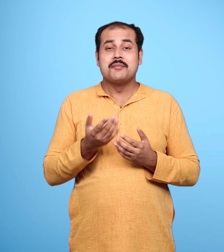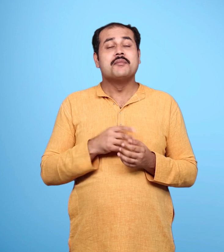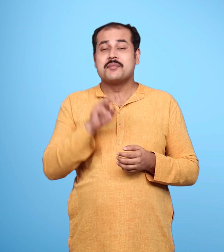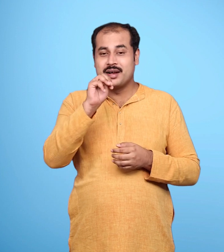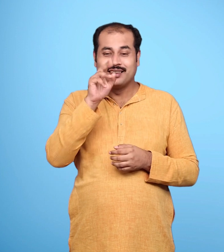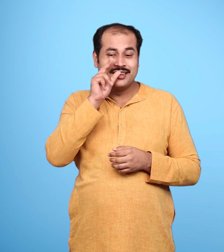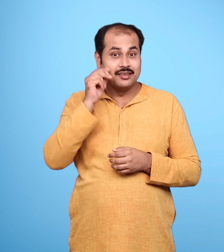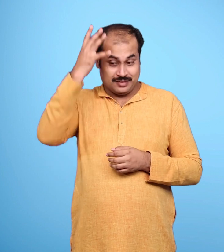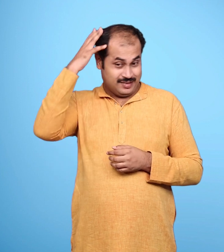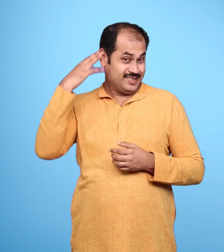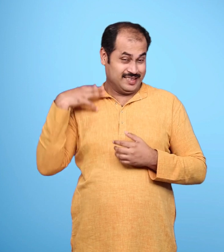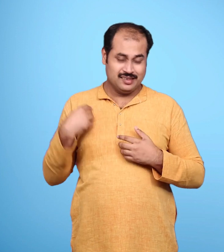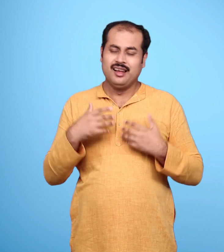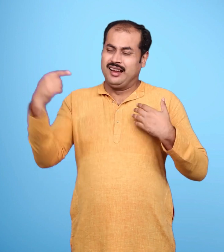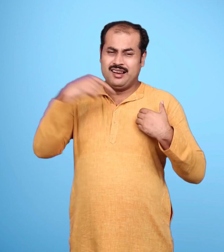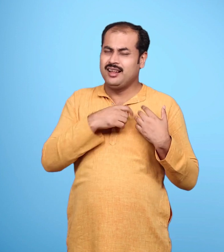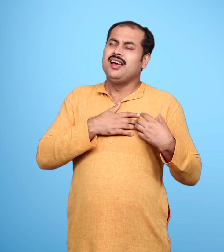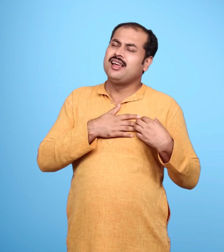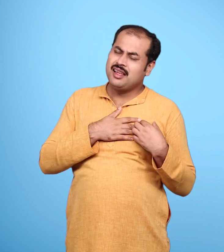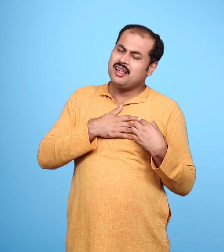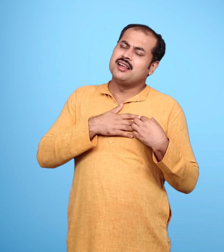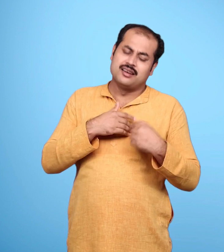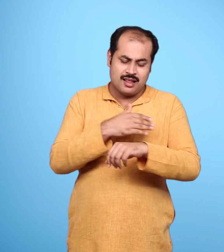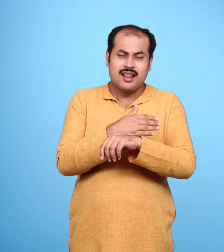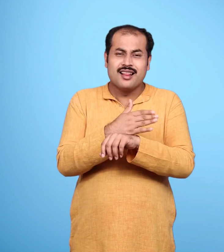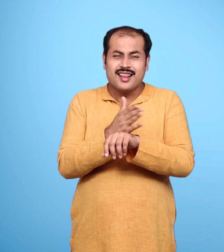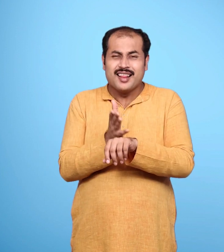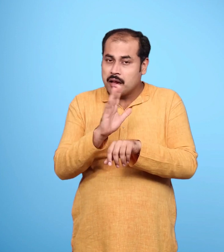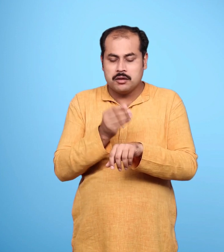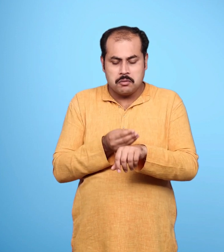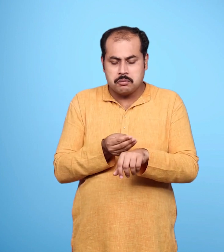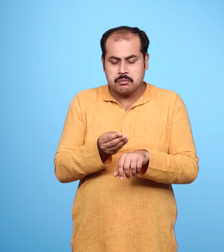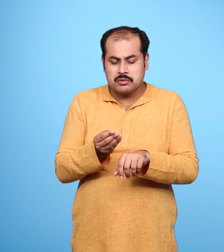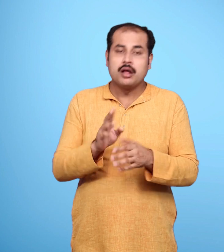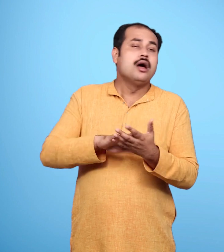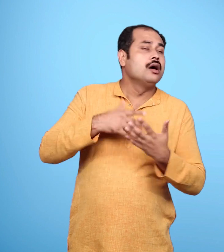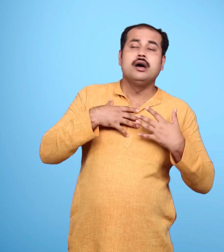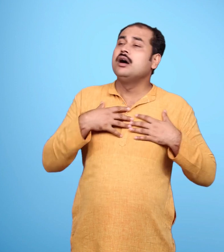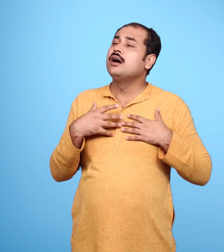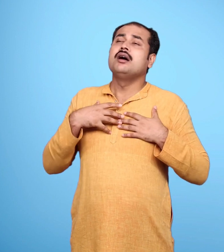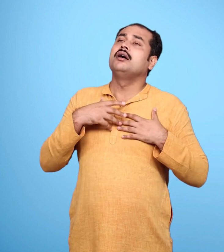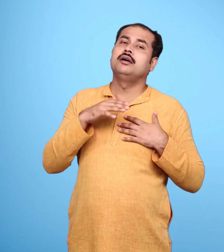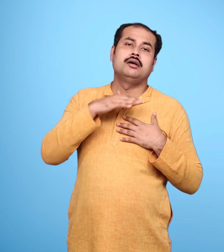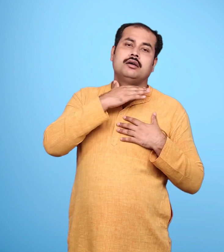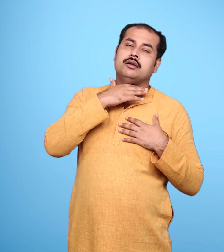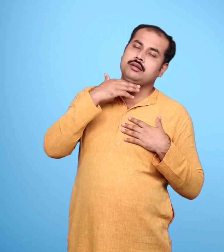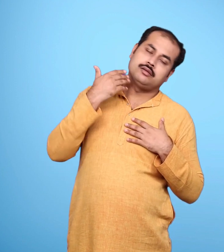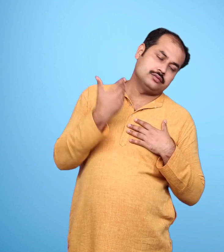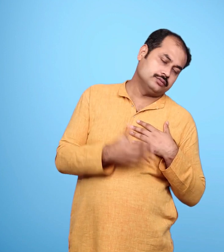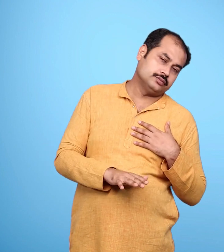मारीच उसे अधिक देर तक सहन नहीं कर पाया वह छट पटाता रहा जल्दी ही उसके प्रान पखेरू उड़ गए